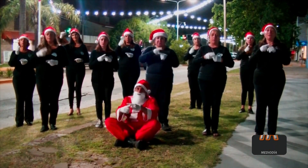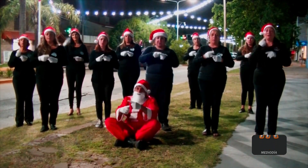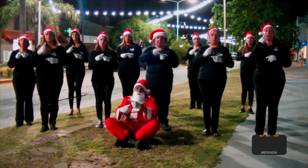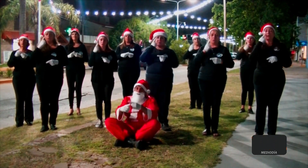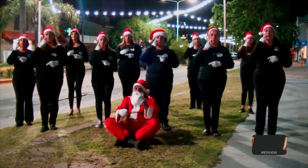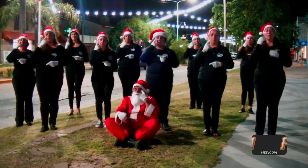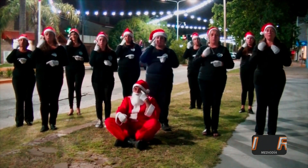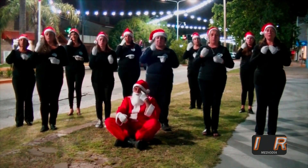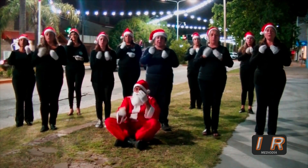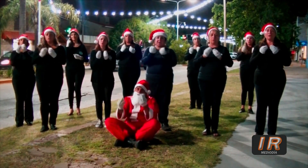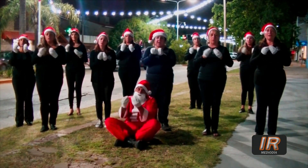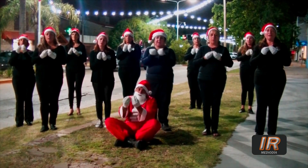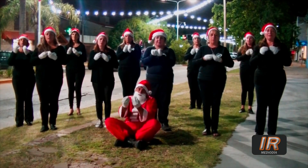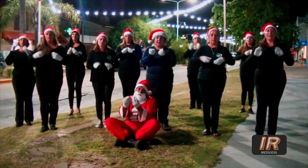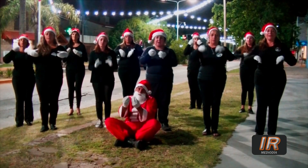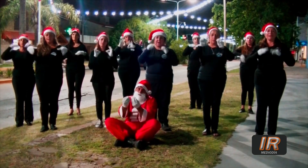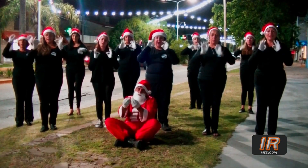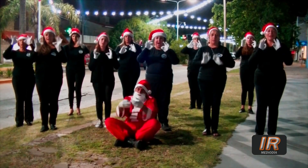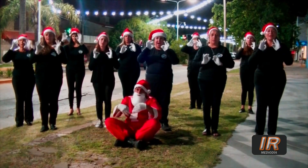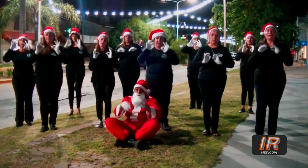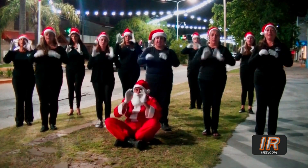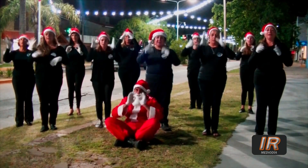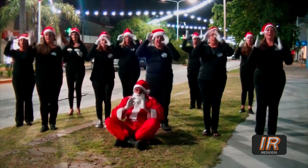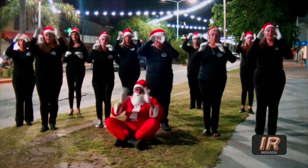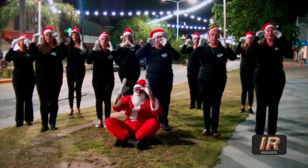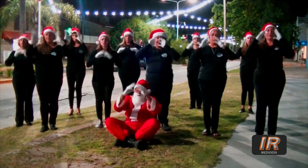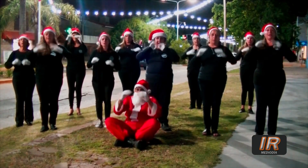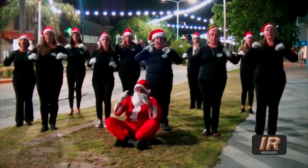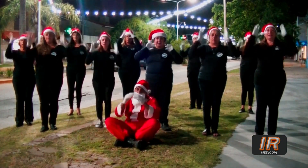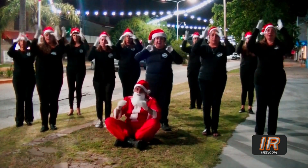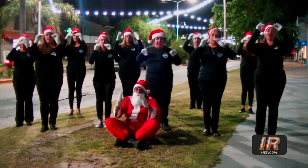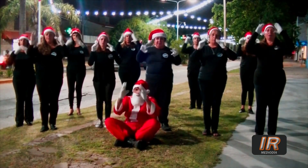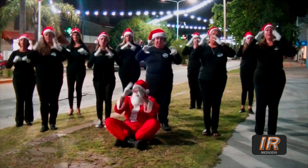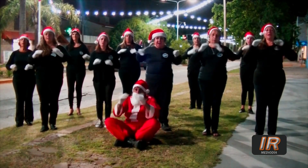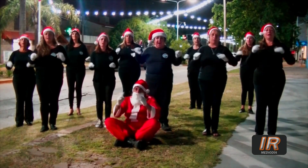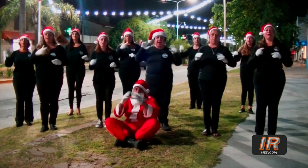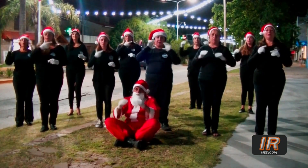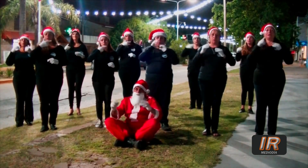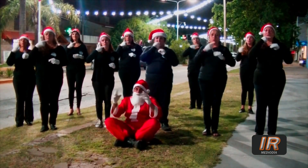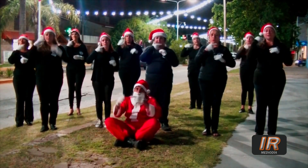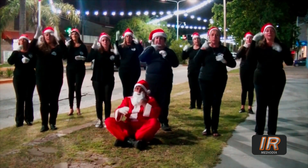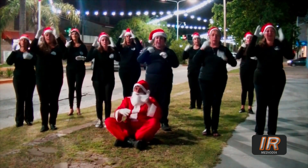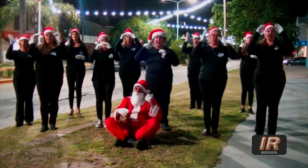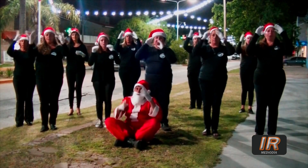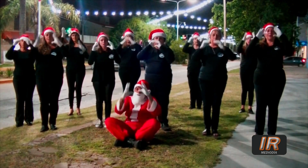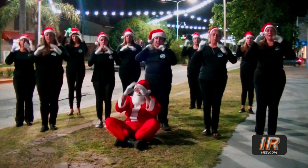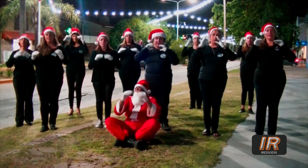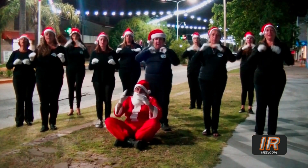con lo vivido y lo mucho que vendrá. Navidad, Navidad, navidad, dulce